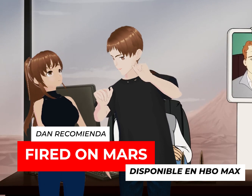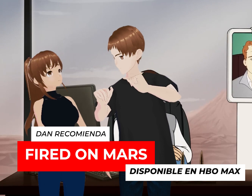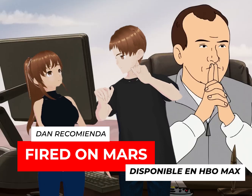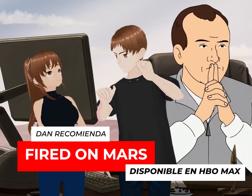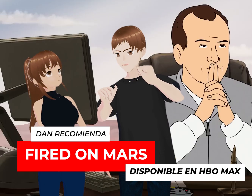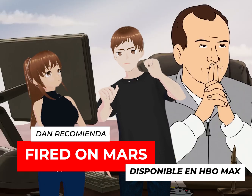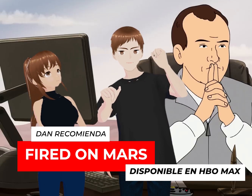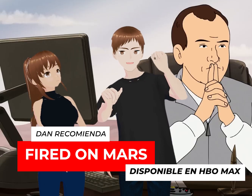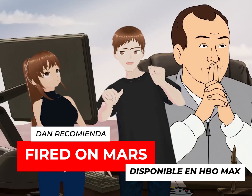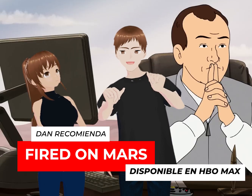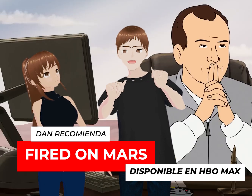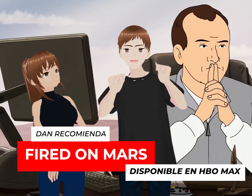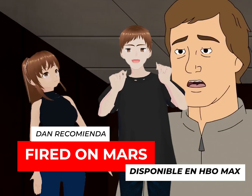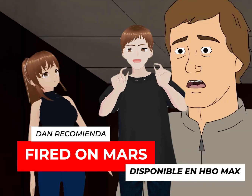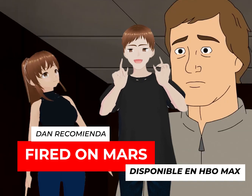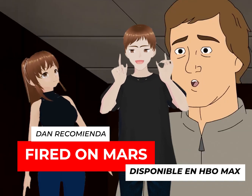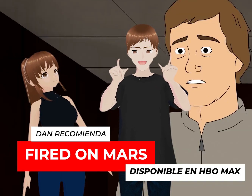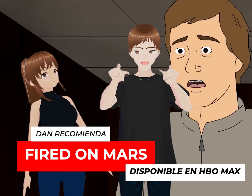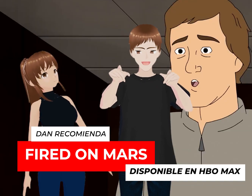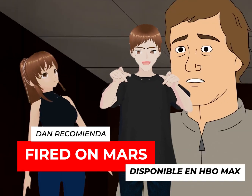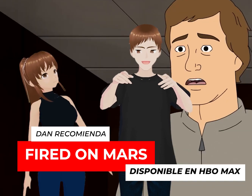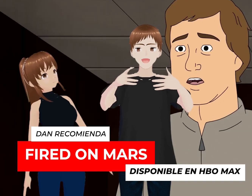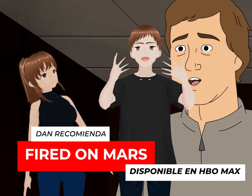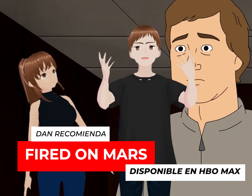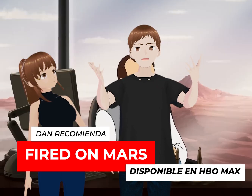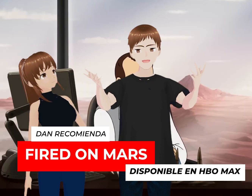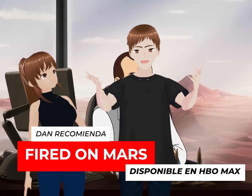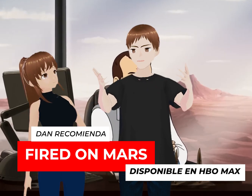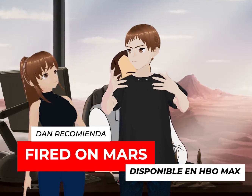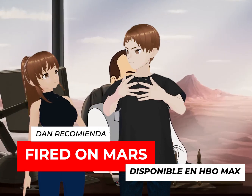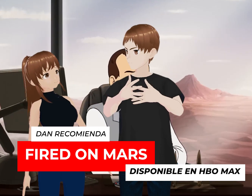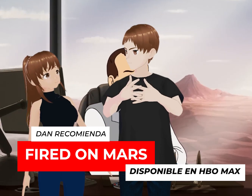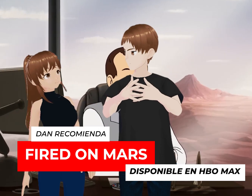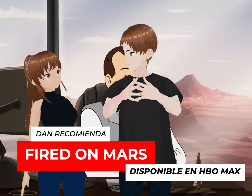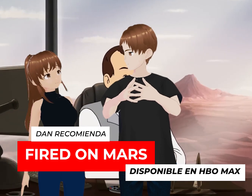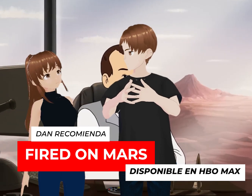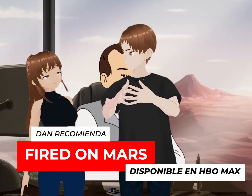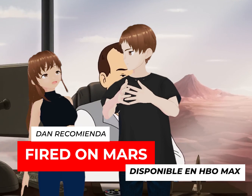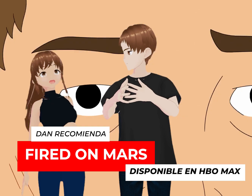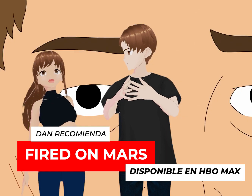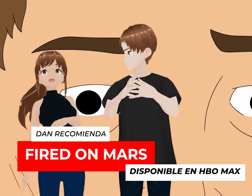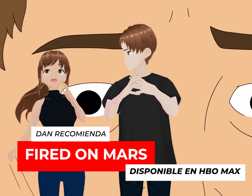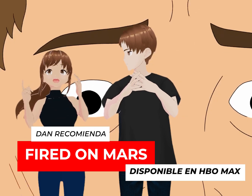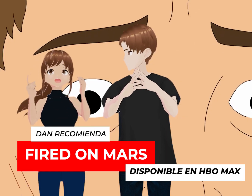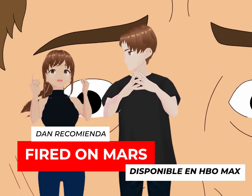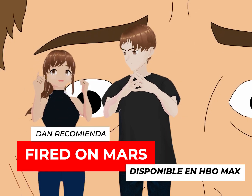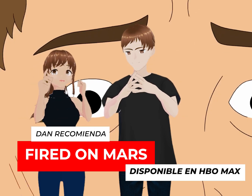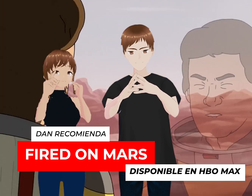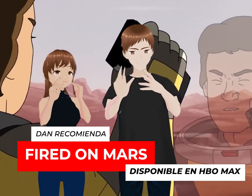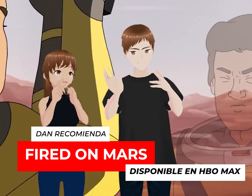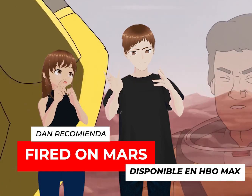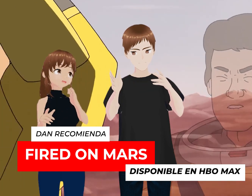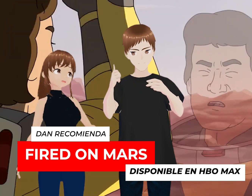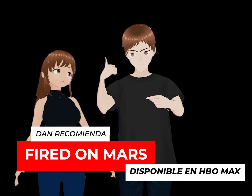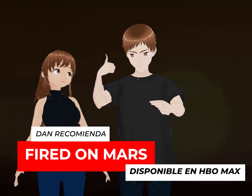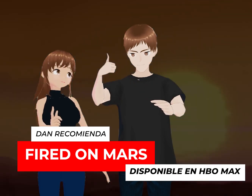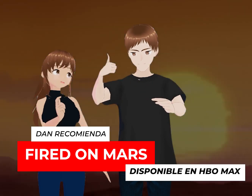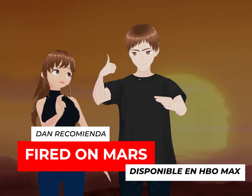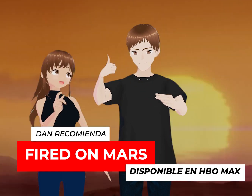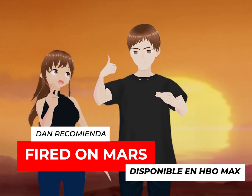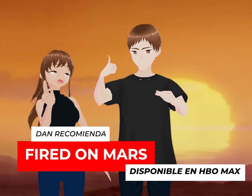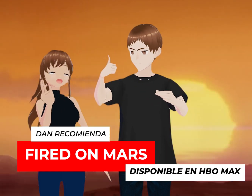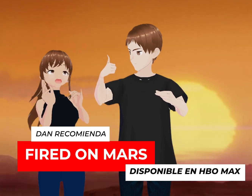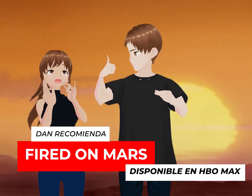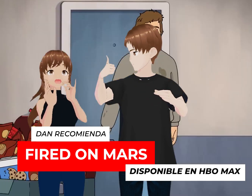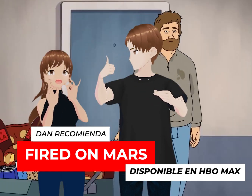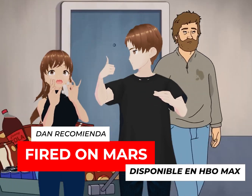crees que serían las primeras profesiones que fueran necesarias para los habitantes de Marte? Construcción. Uno.